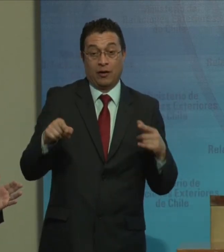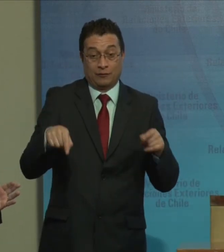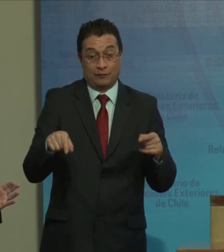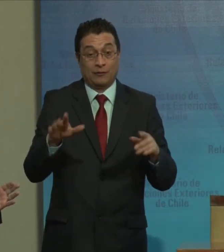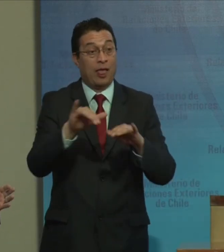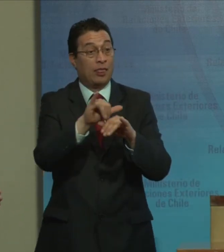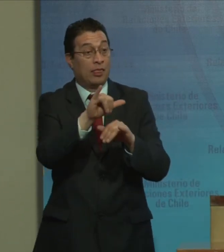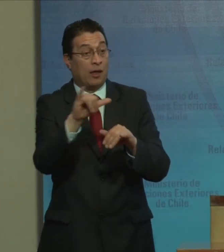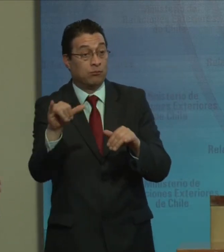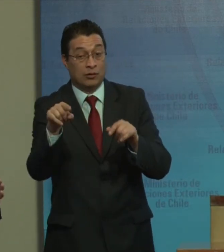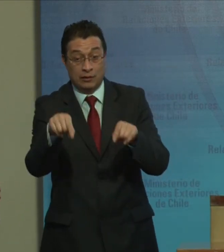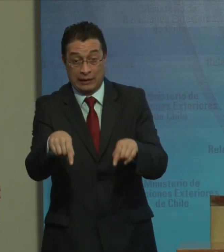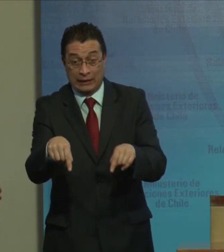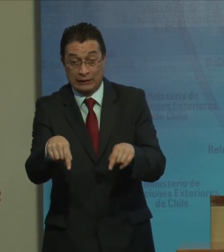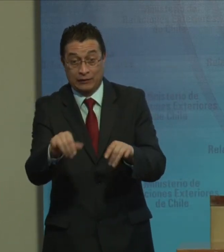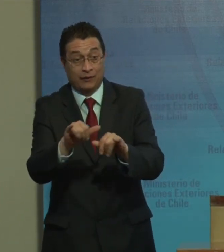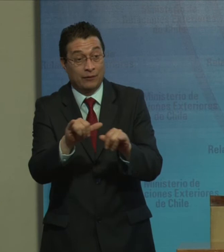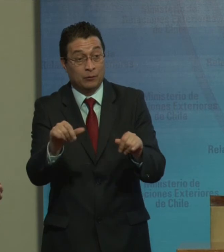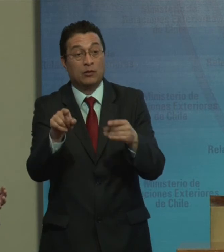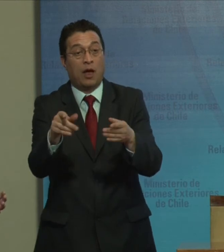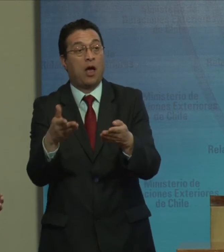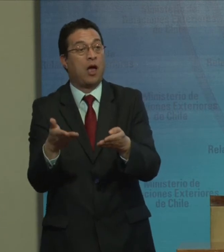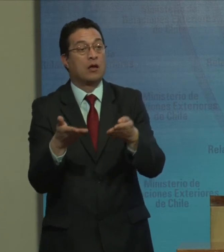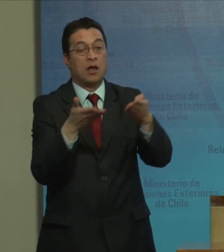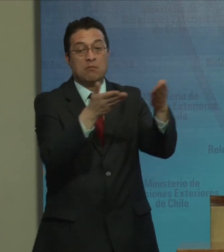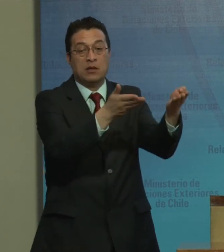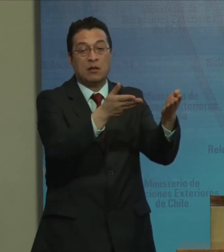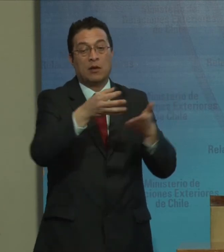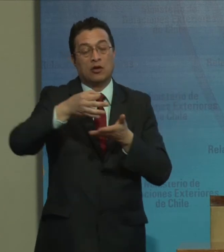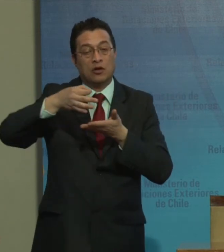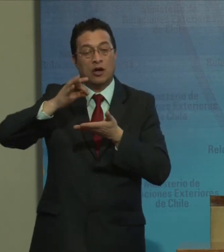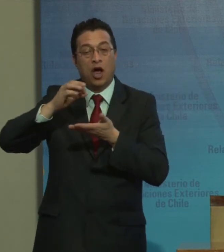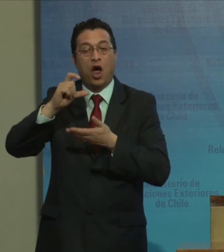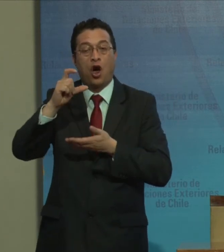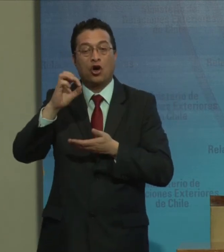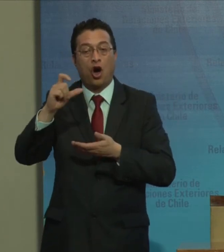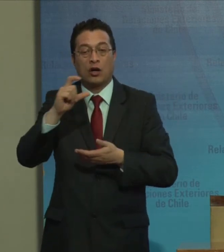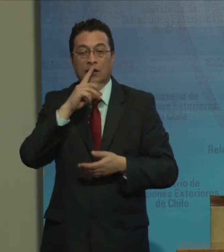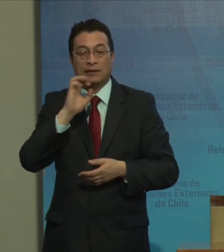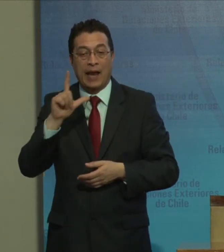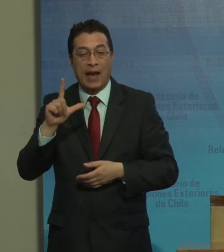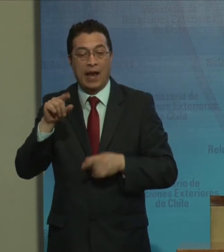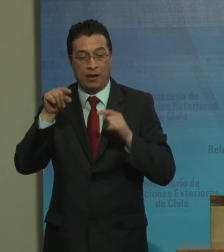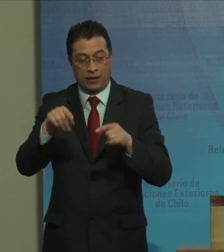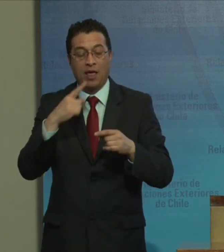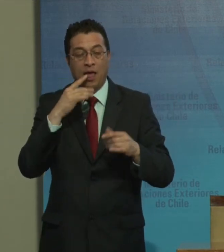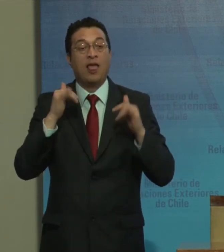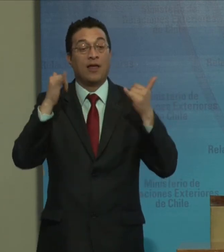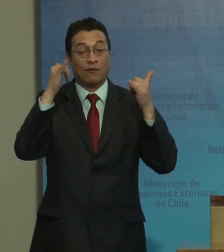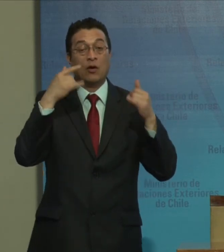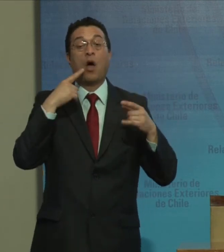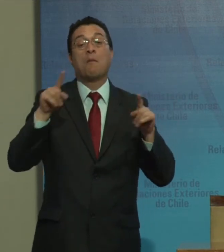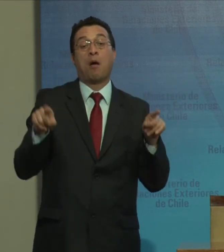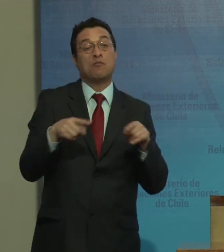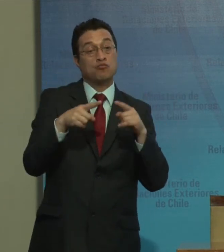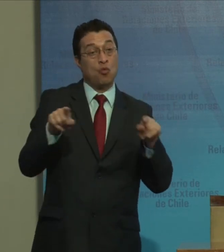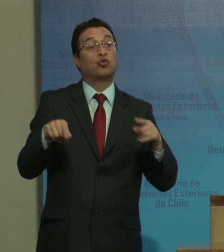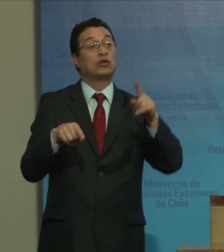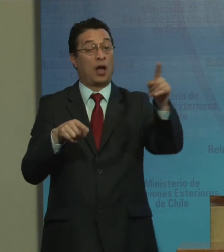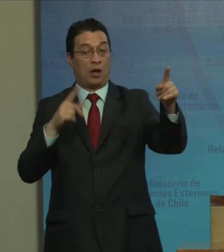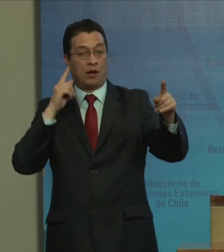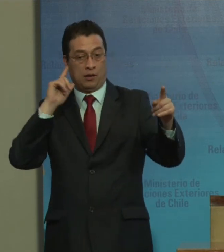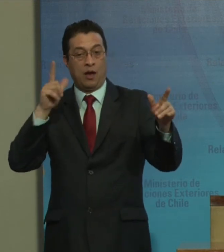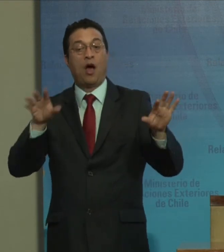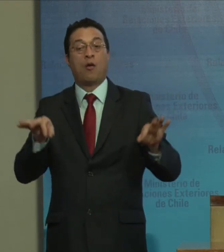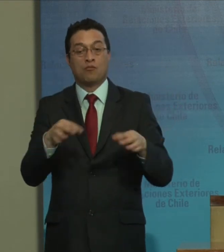después de esto, están invitados a un cóctel, pero también a disfrutar de la presentación musical del